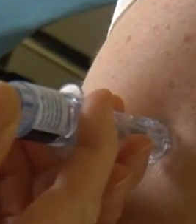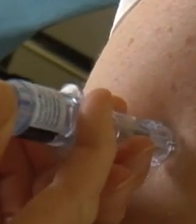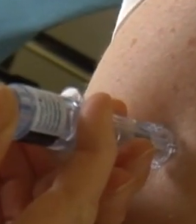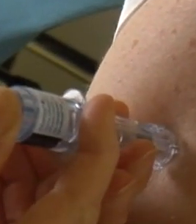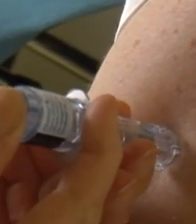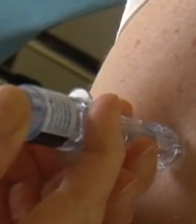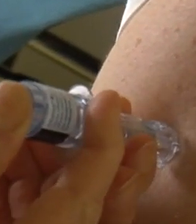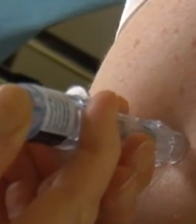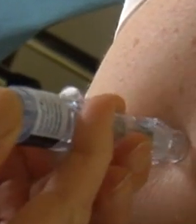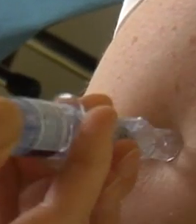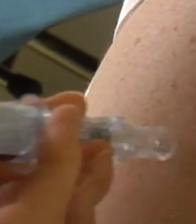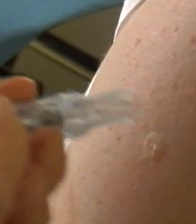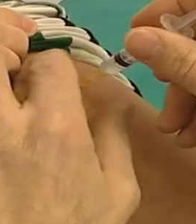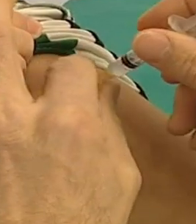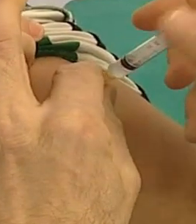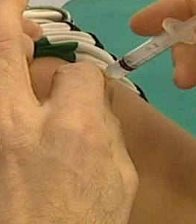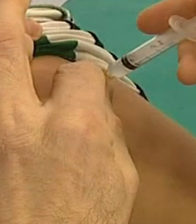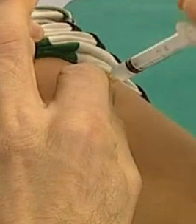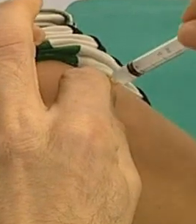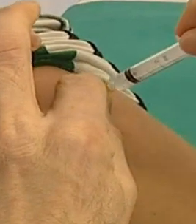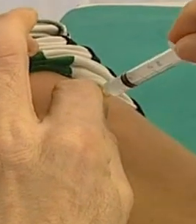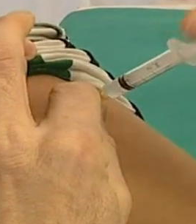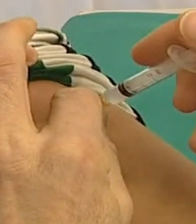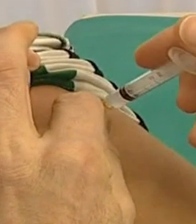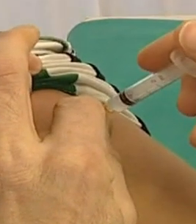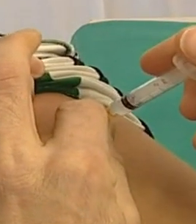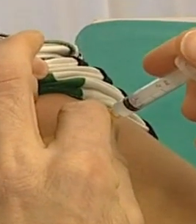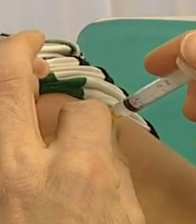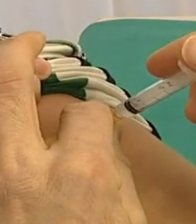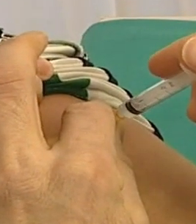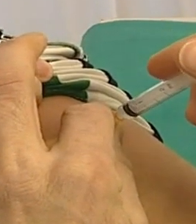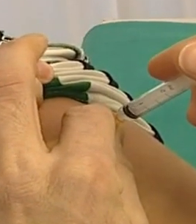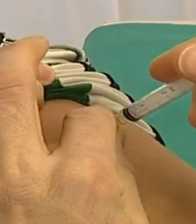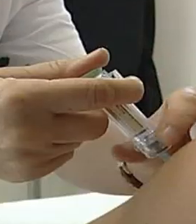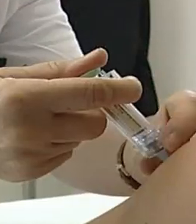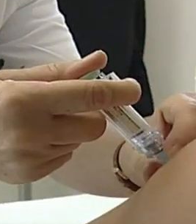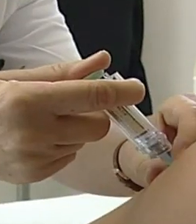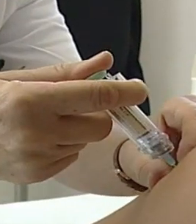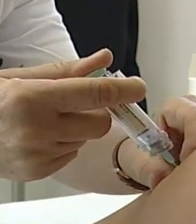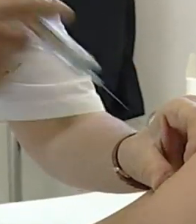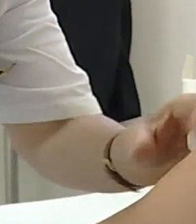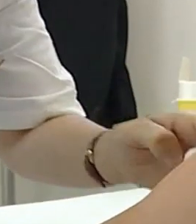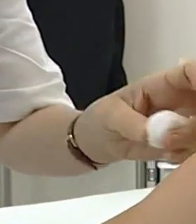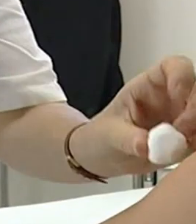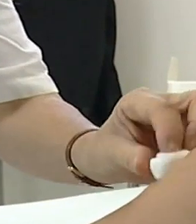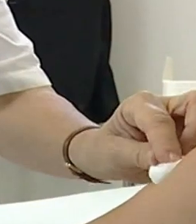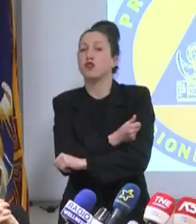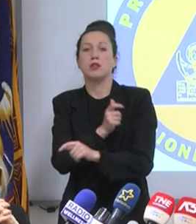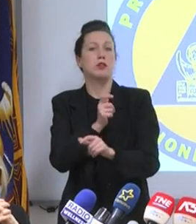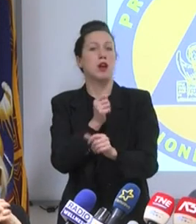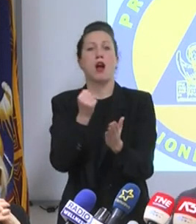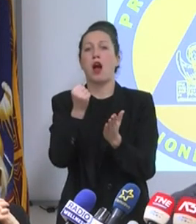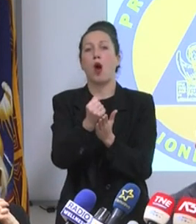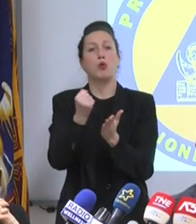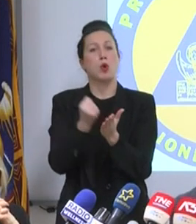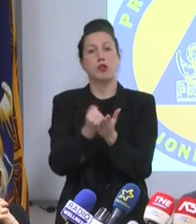delle consegne e le mutazioni del virus. E qui sta l'altra notizia di giornata con la regione sempre più intenzionata a procurarsi il vaccino per conto proprio. È